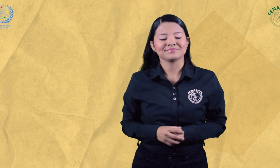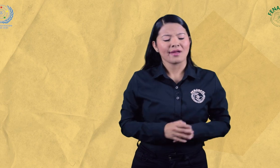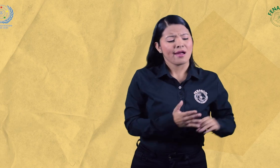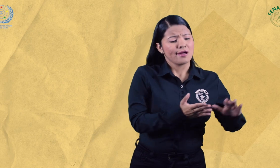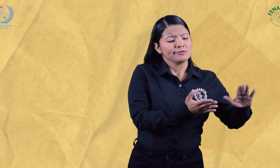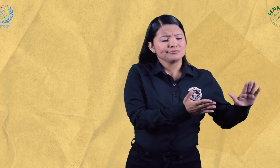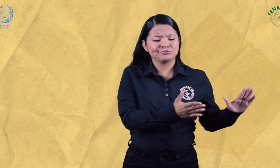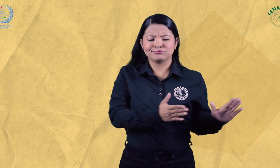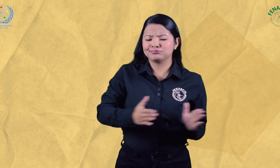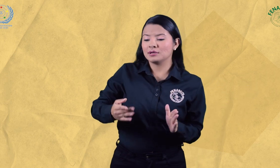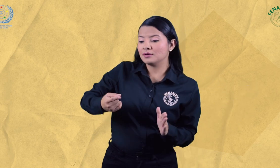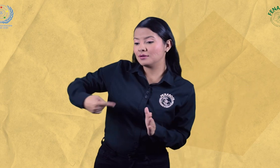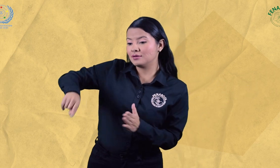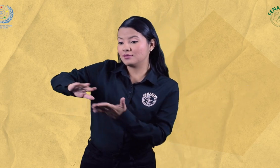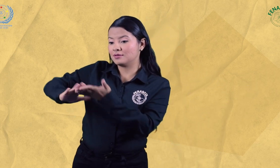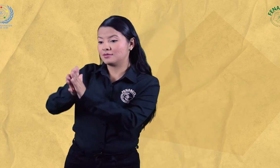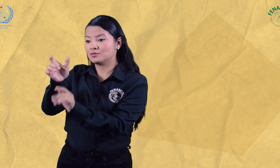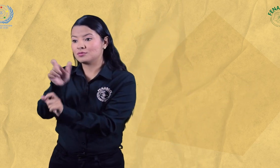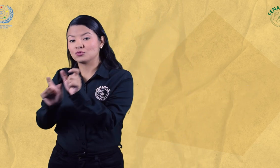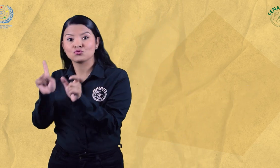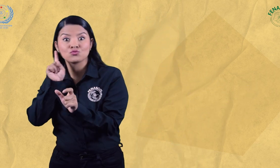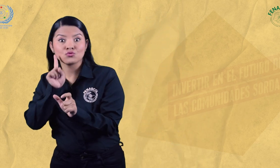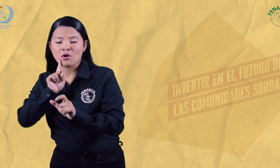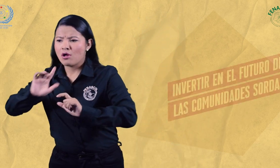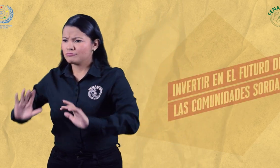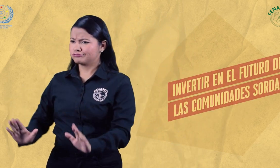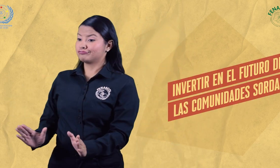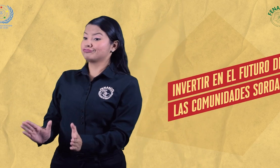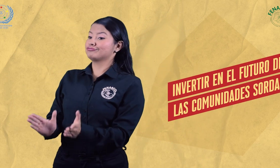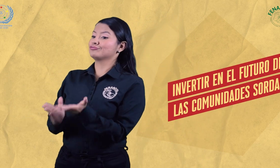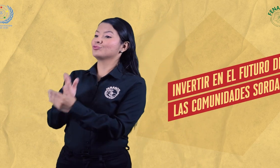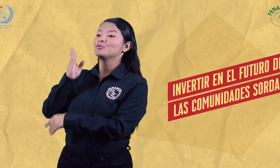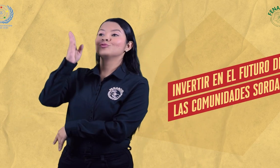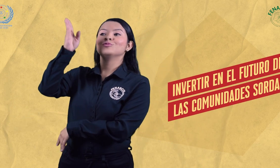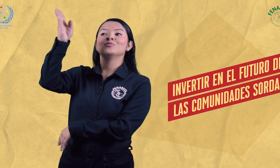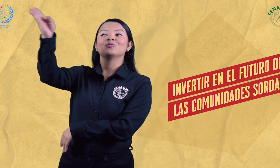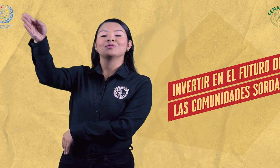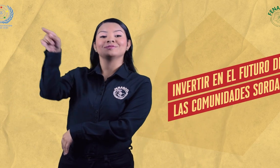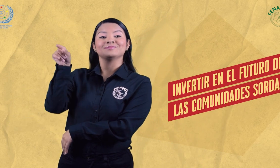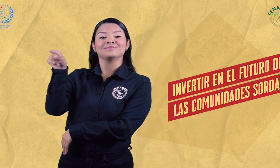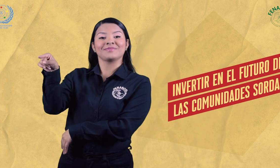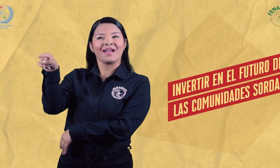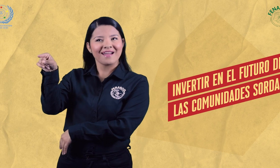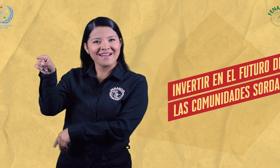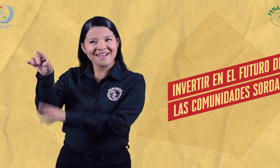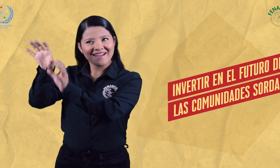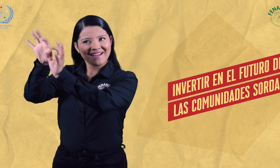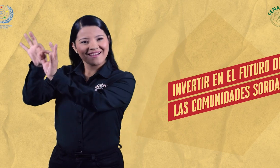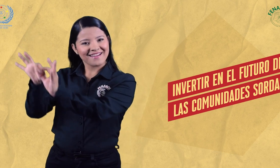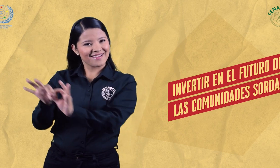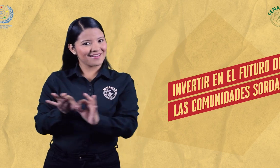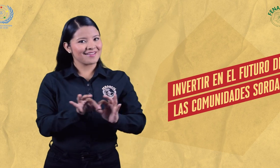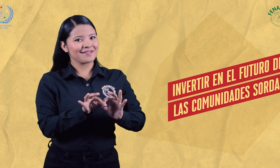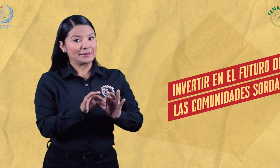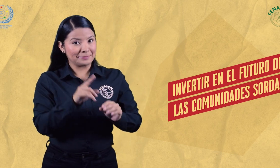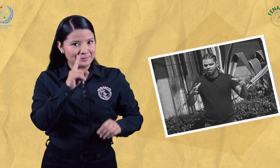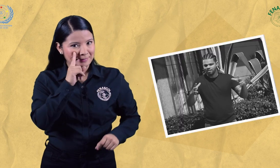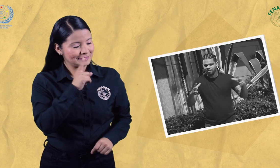Se propone el tema de INVERTIR EN EL FUTURO DE LAS COMUNIDADES SORDAS. Ligado a ello,